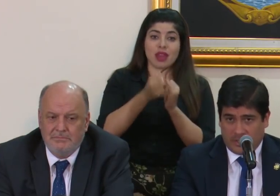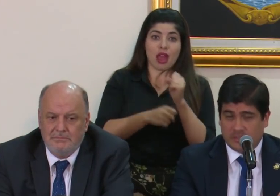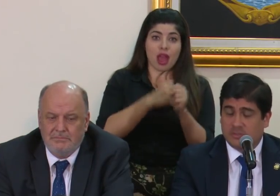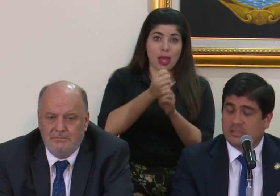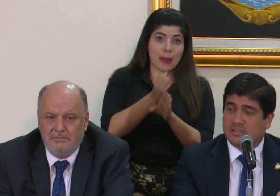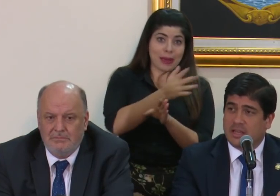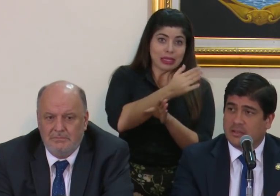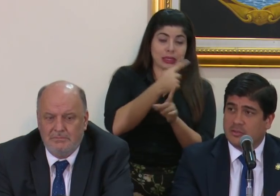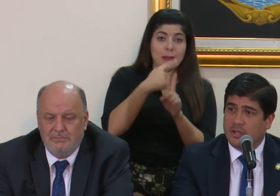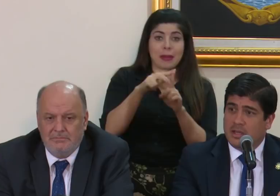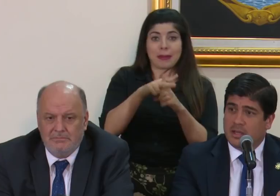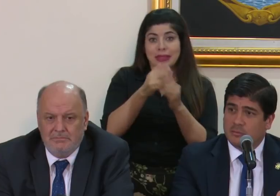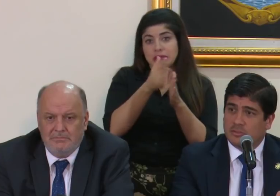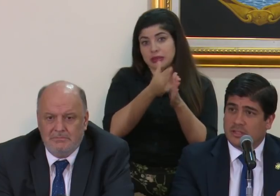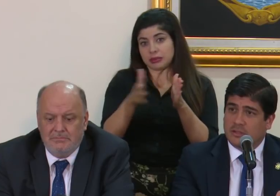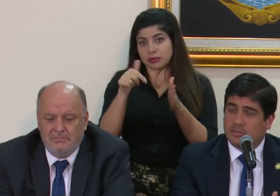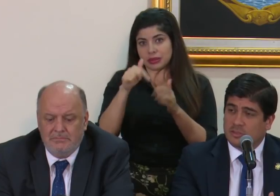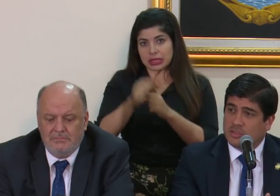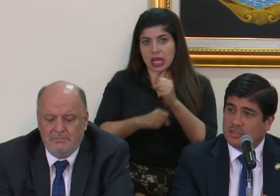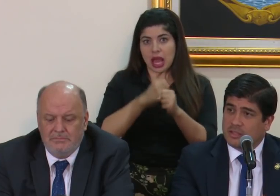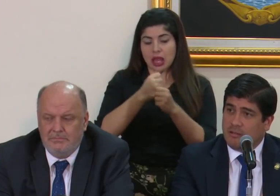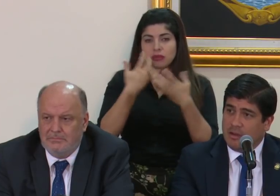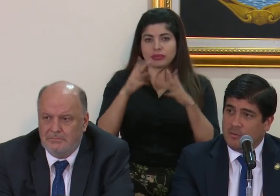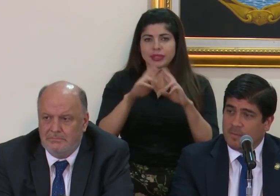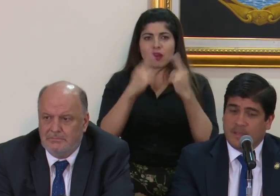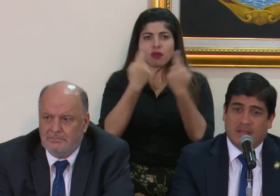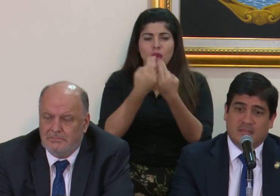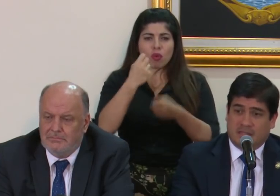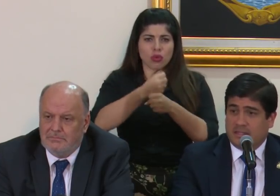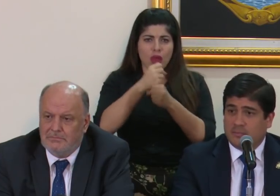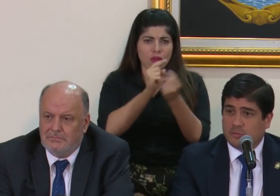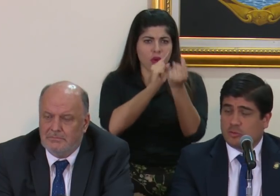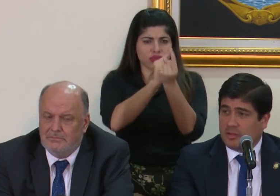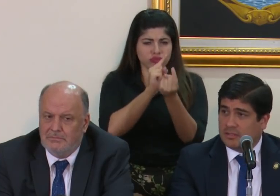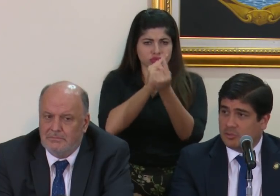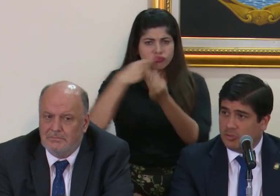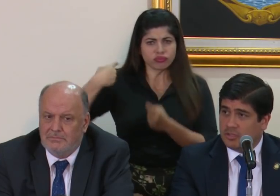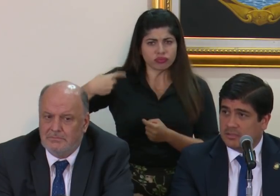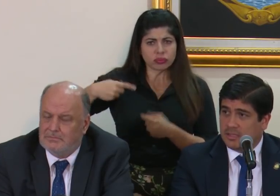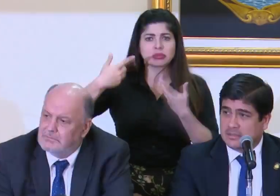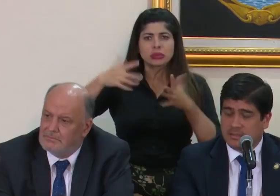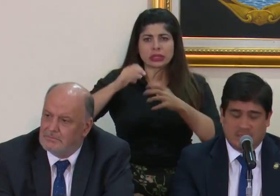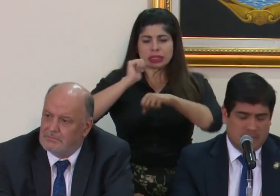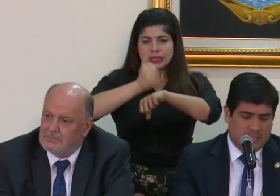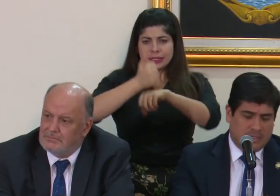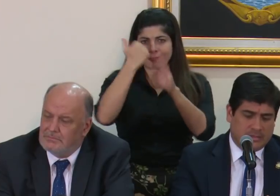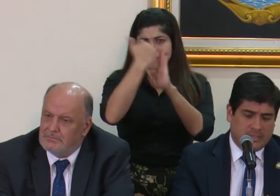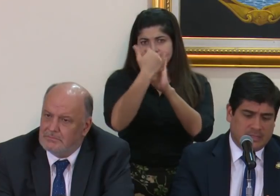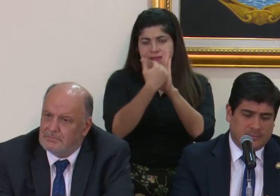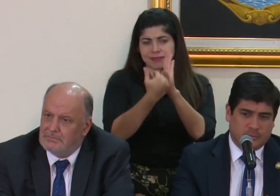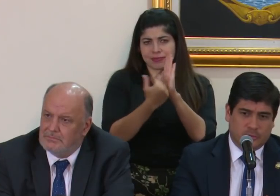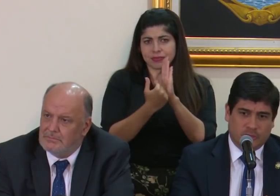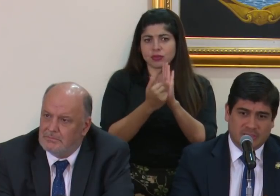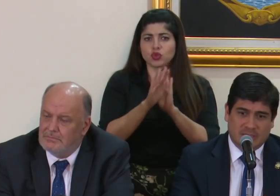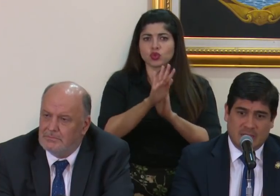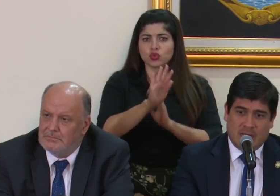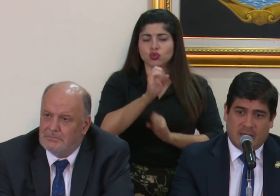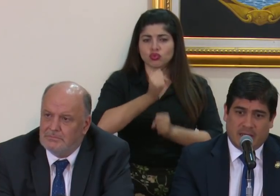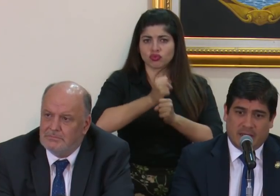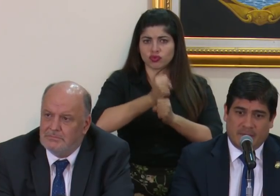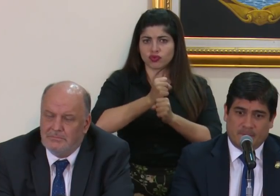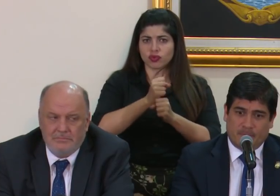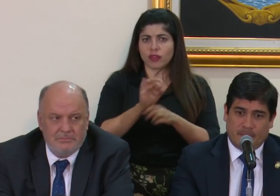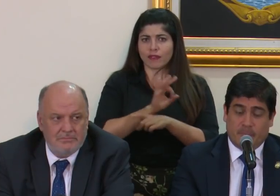como a inicios de este año, hemos tenido sesiones de trabajo, ya tenemos cuáles son esas funciones,